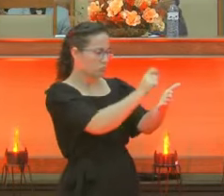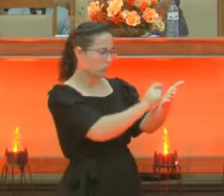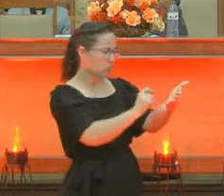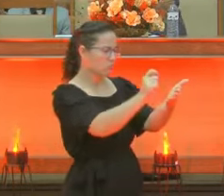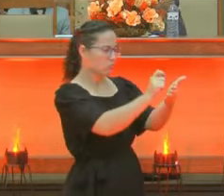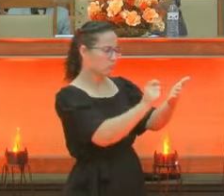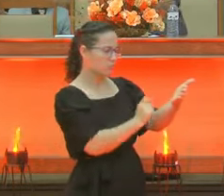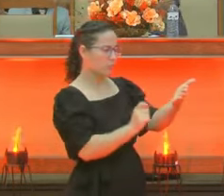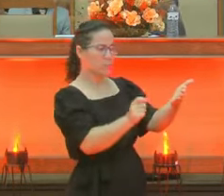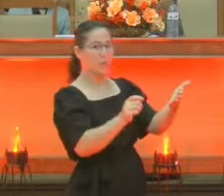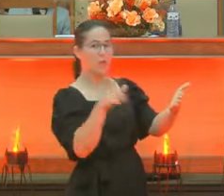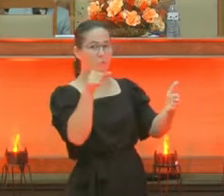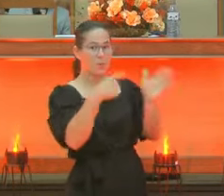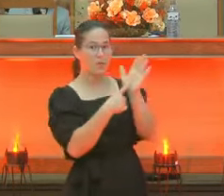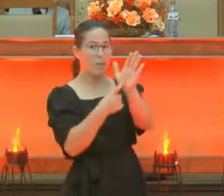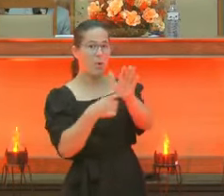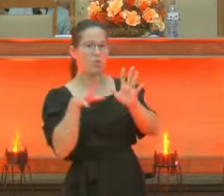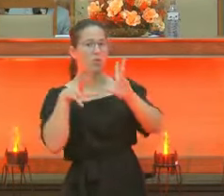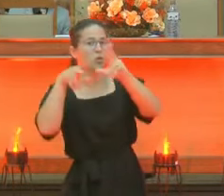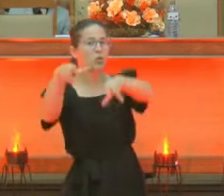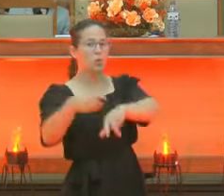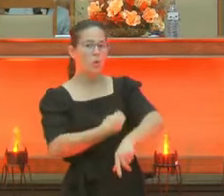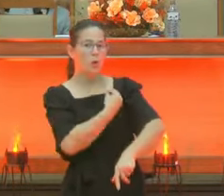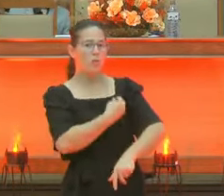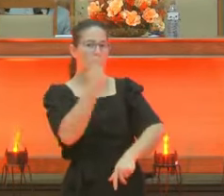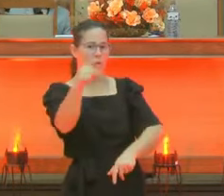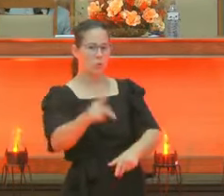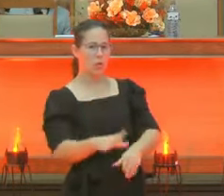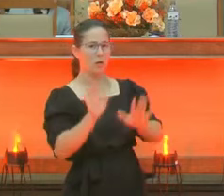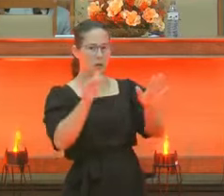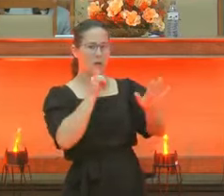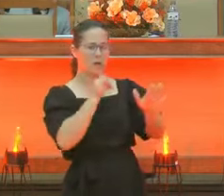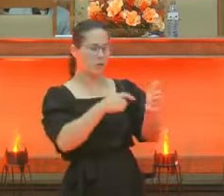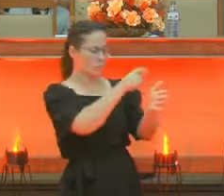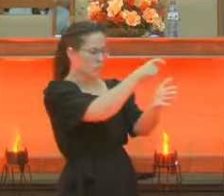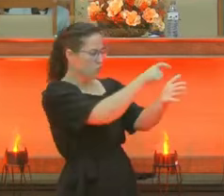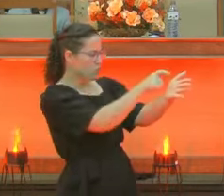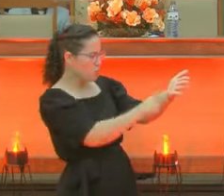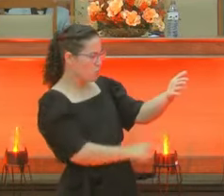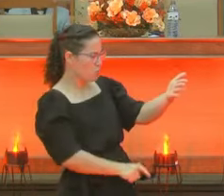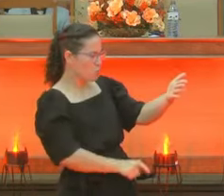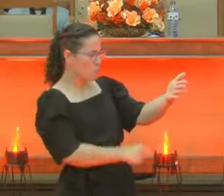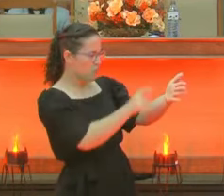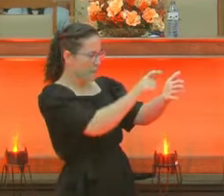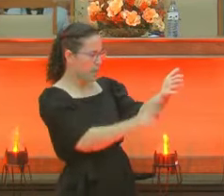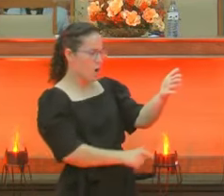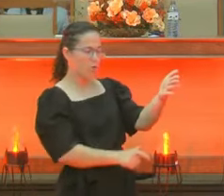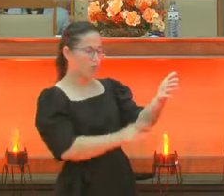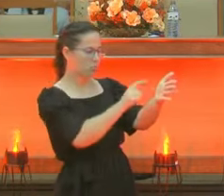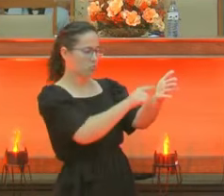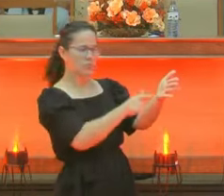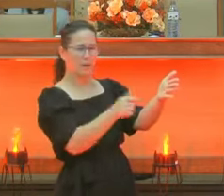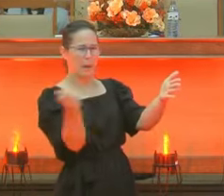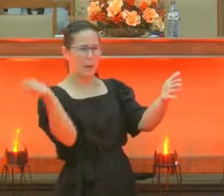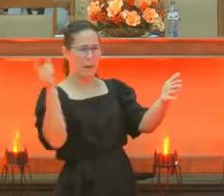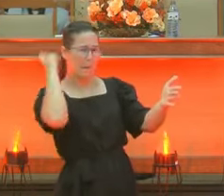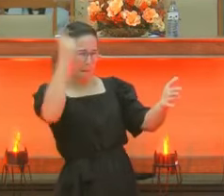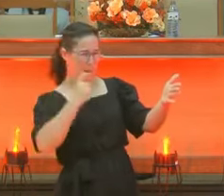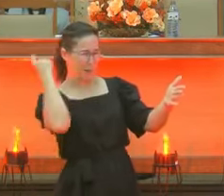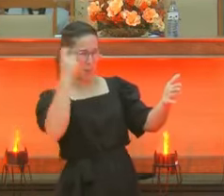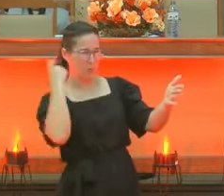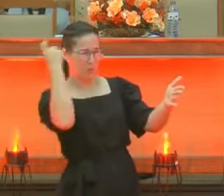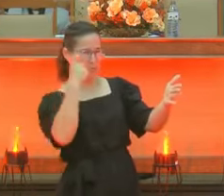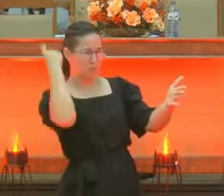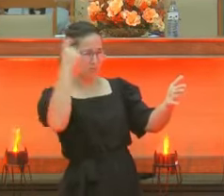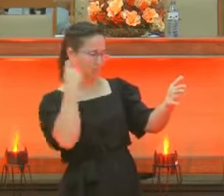tudo o que o crente passa. Vamos fazer a coluna aqui. Digam comigo bem forte. Só quem veio pro culto. Atribulado. Mais forte.